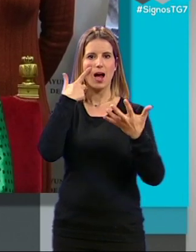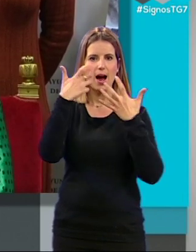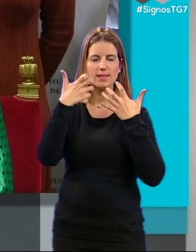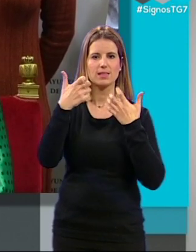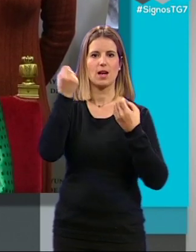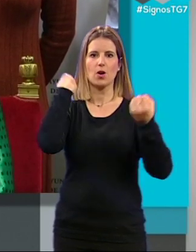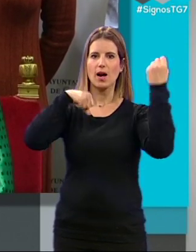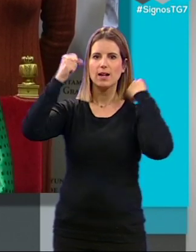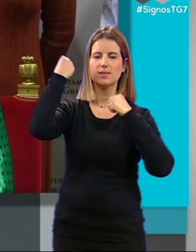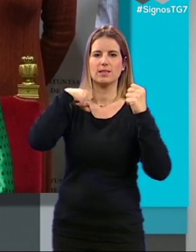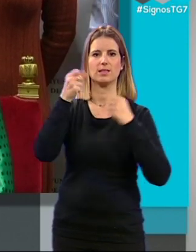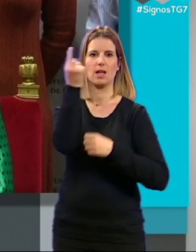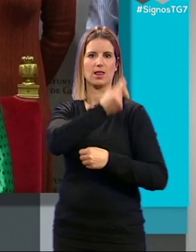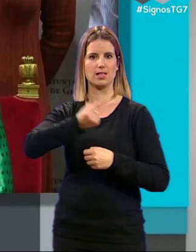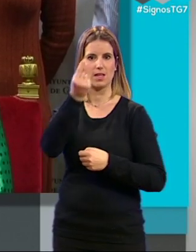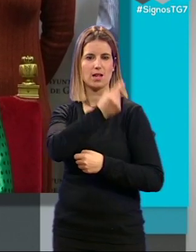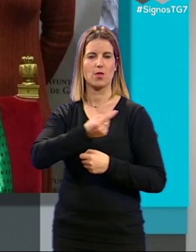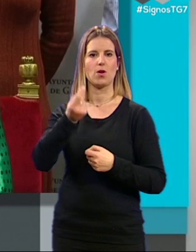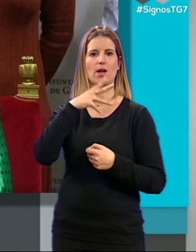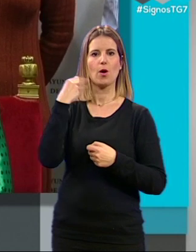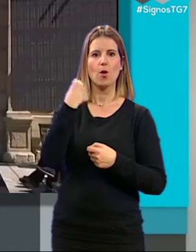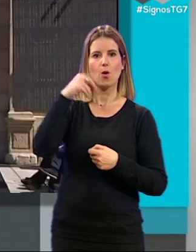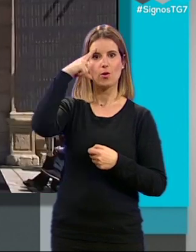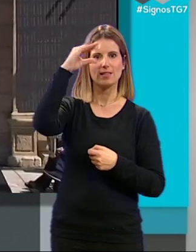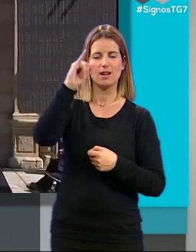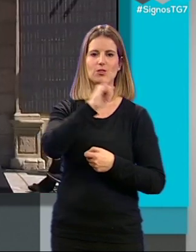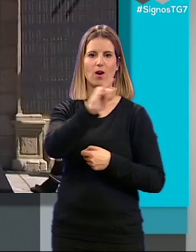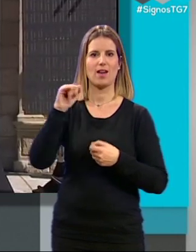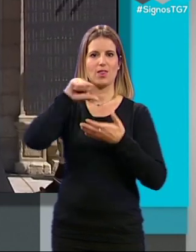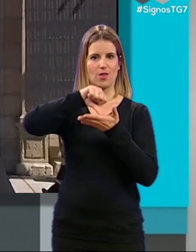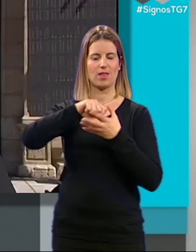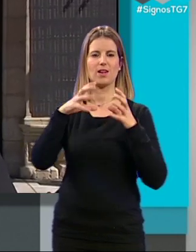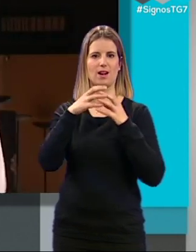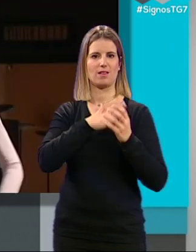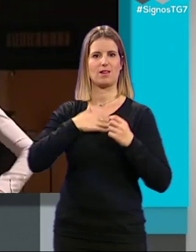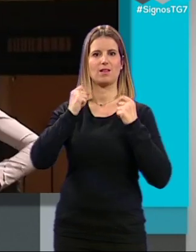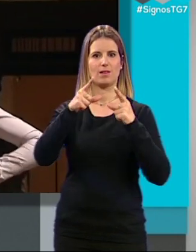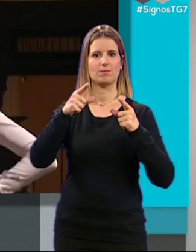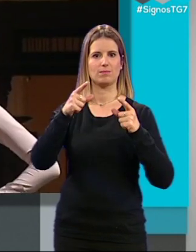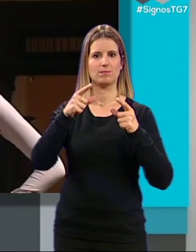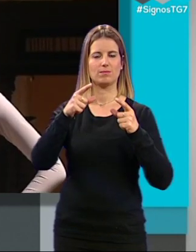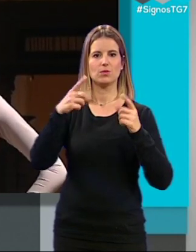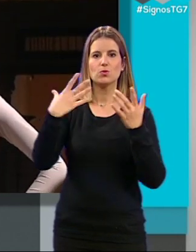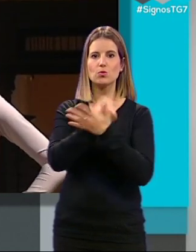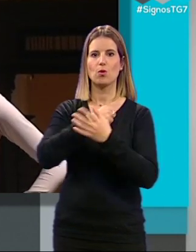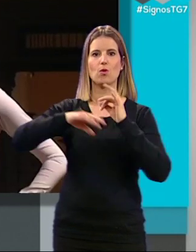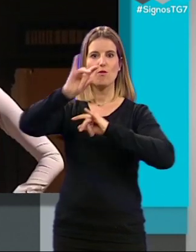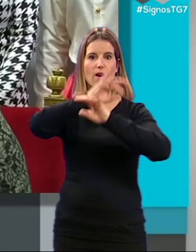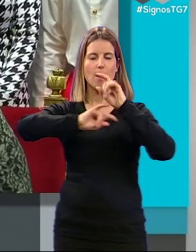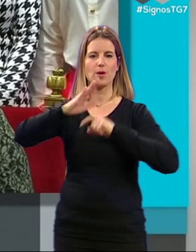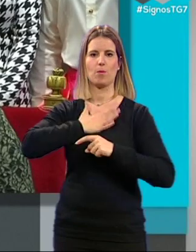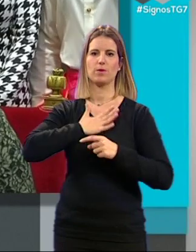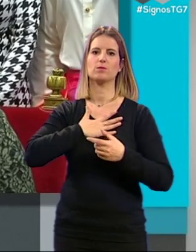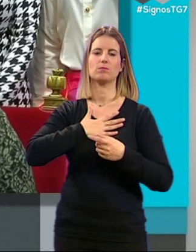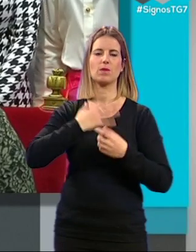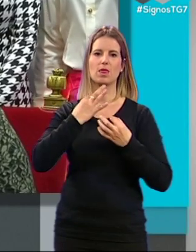los artistas, de los diseñadores, del joven talento que hay en esta ciudad. Todo lo que mueve el flamenco que es patrimonio nuestro pues hay